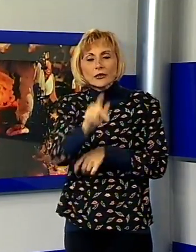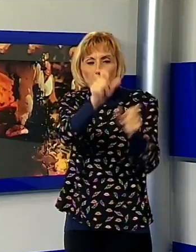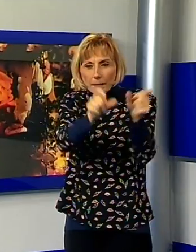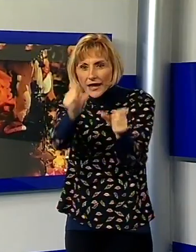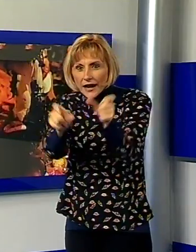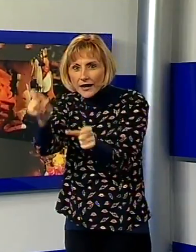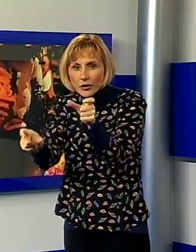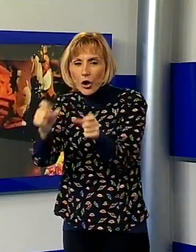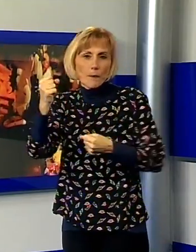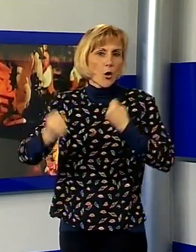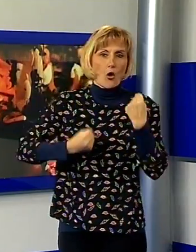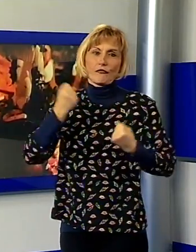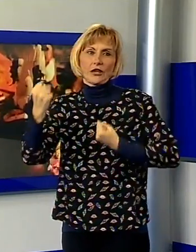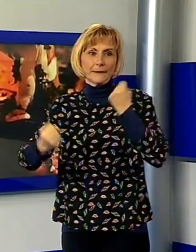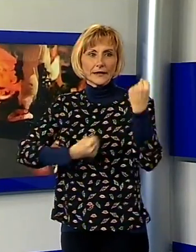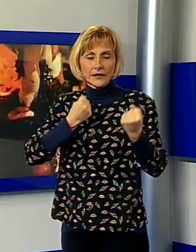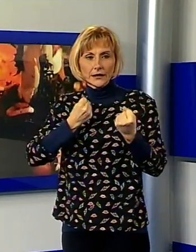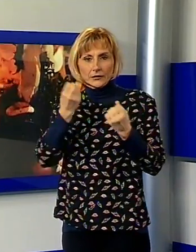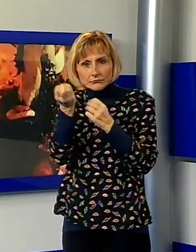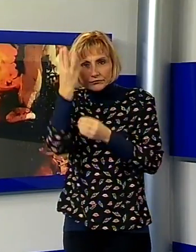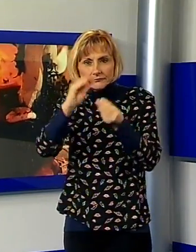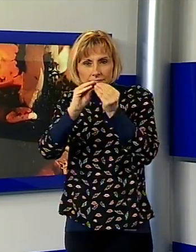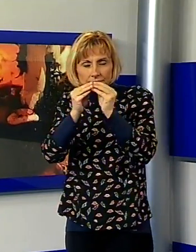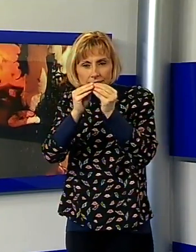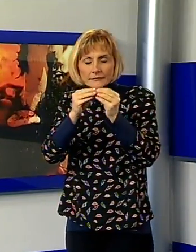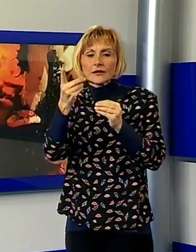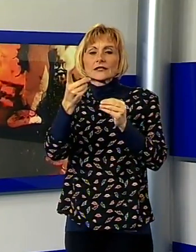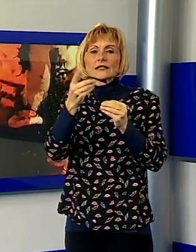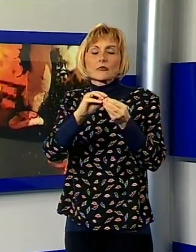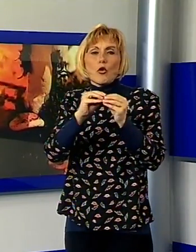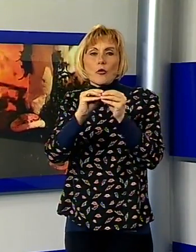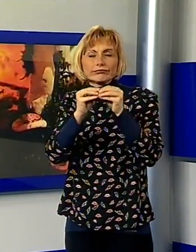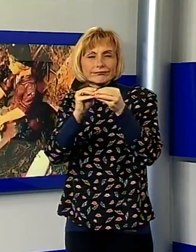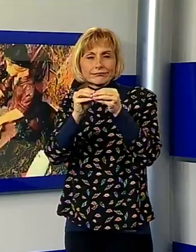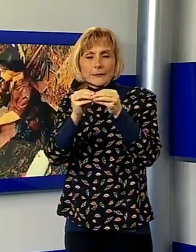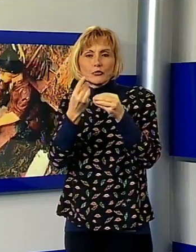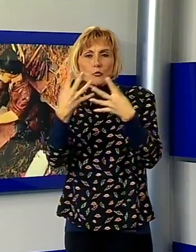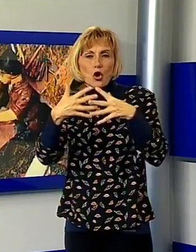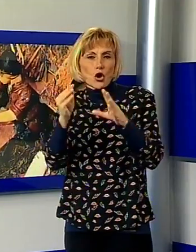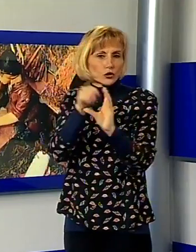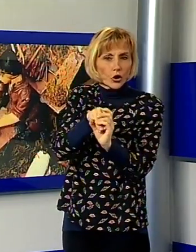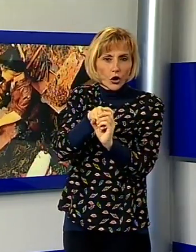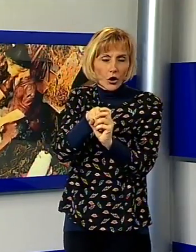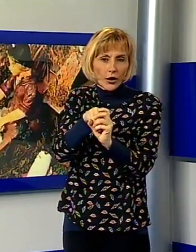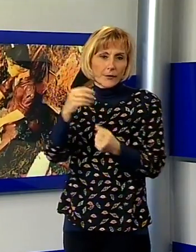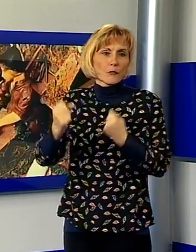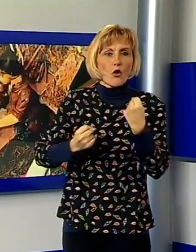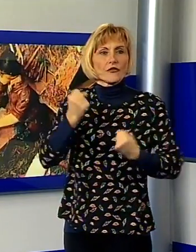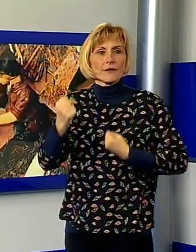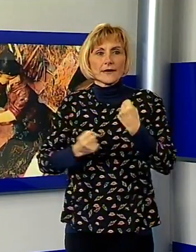realizzati quasi tutti da Edoardo che ha modificato le statuine e installato i motori. Nel presepe sono rappresentati tanti